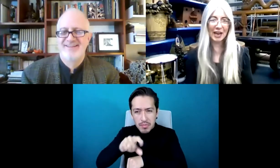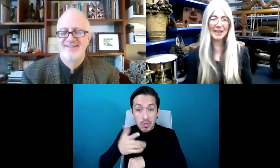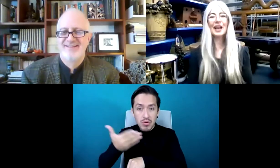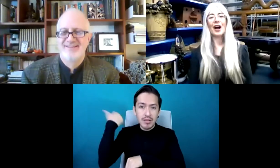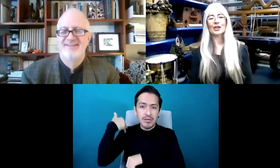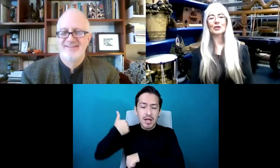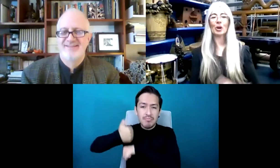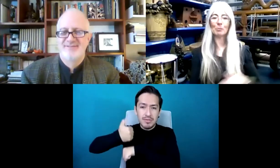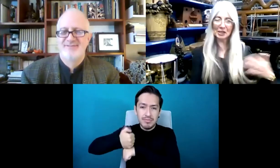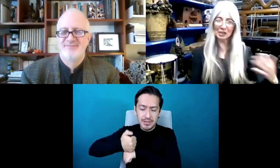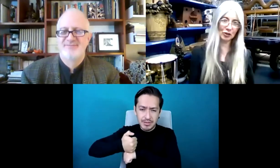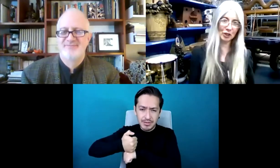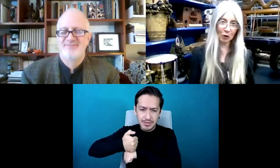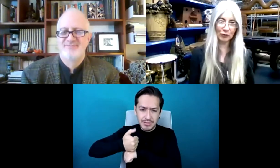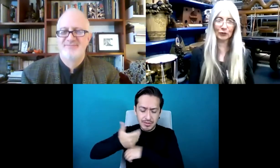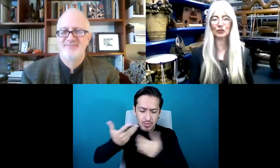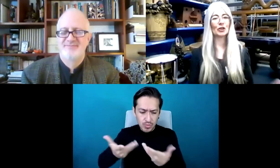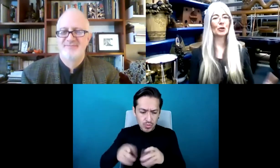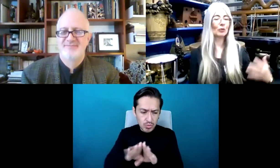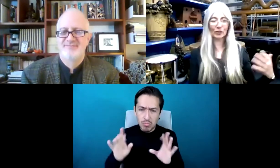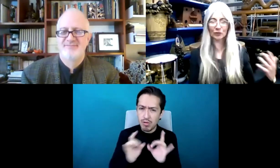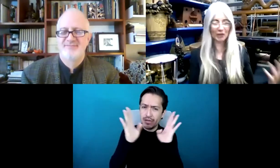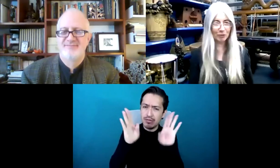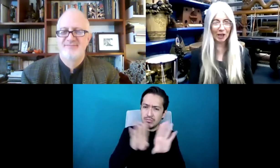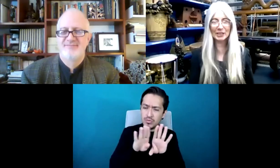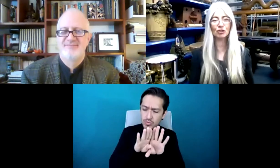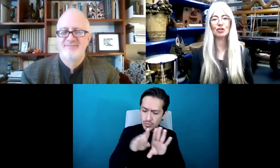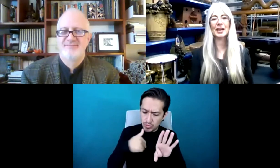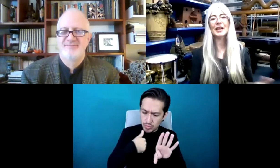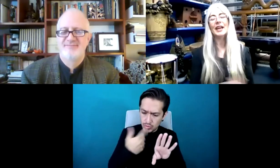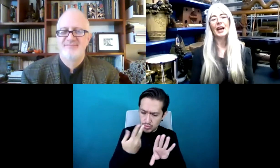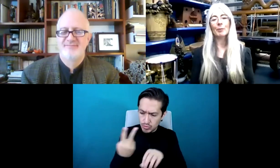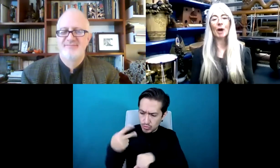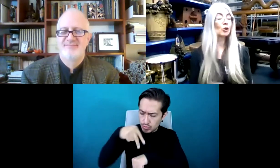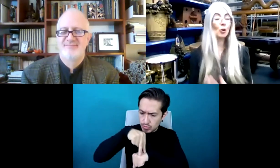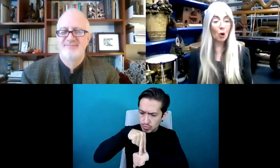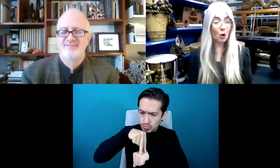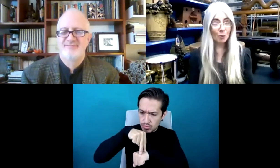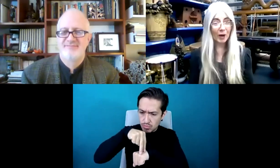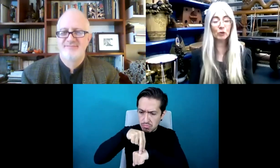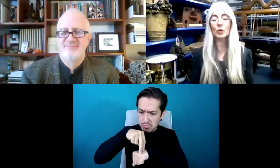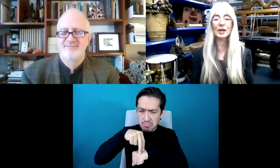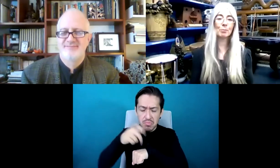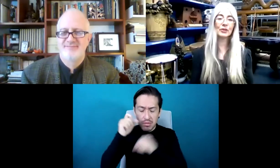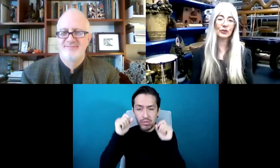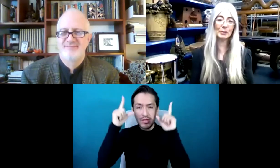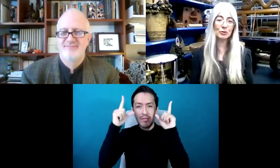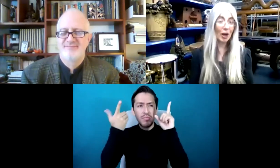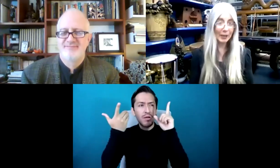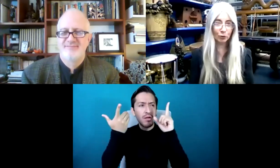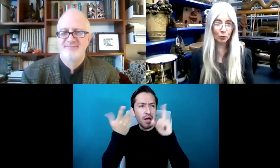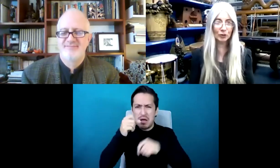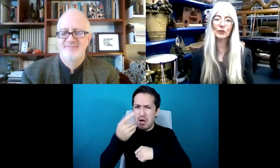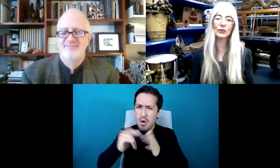de pronto me podía parar a la misma hora cada día, venir a